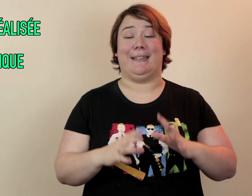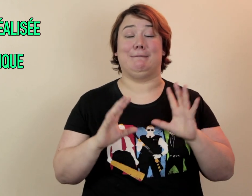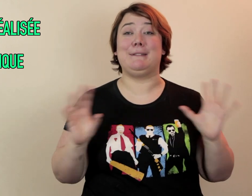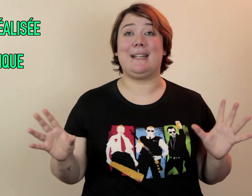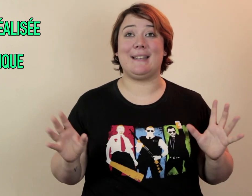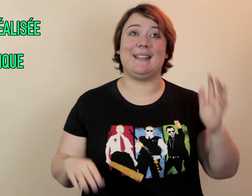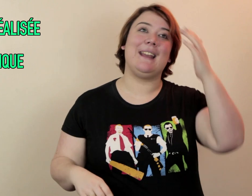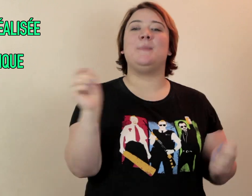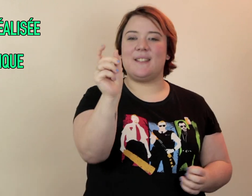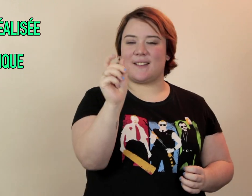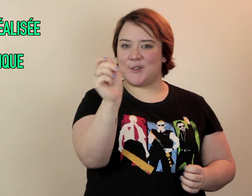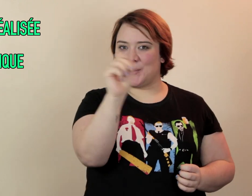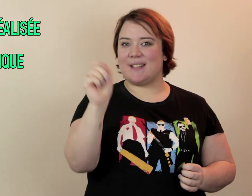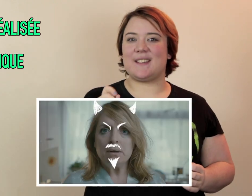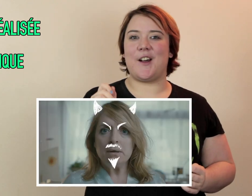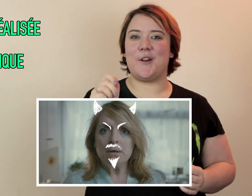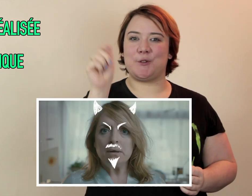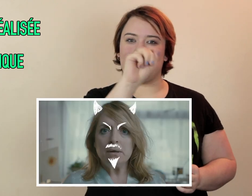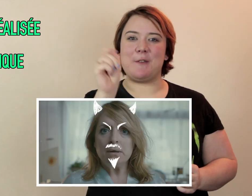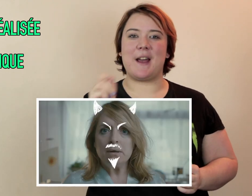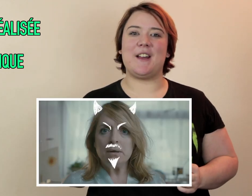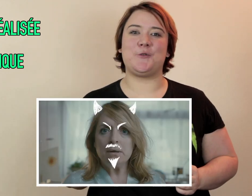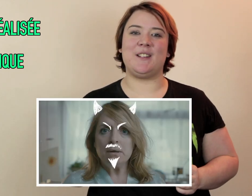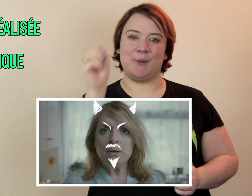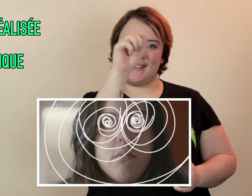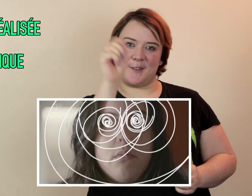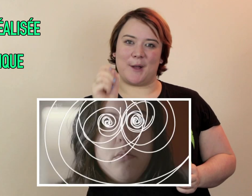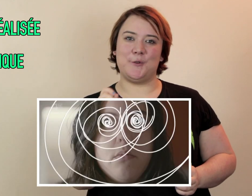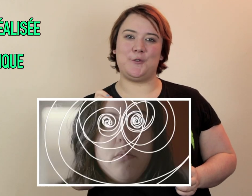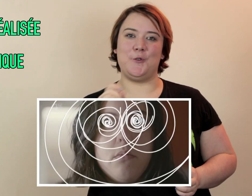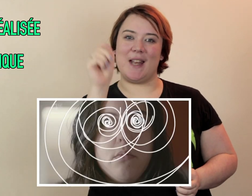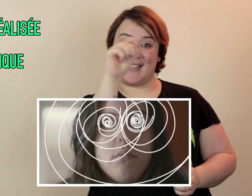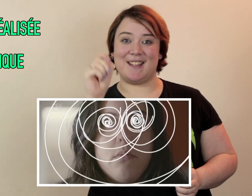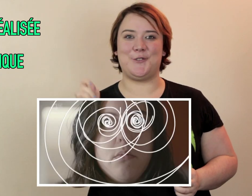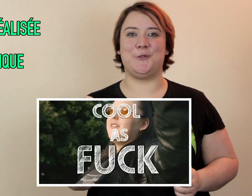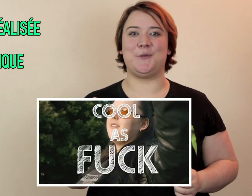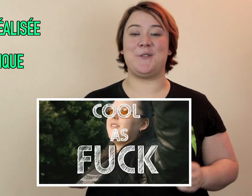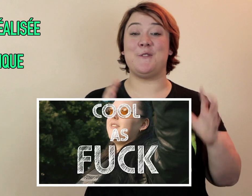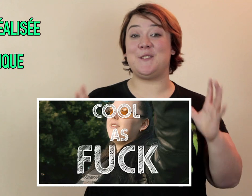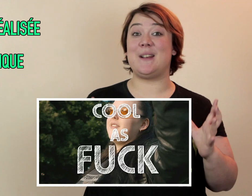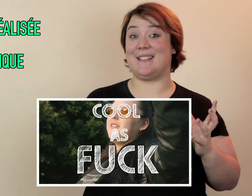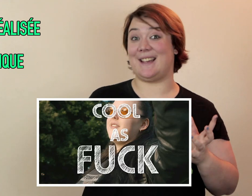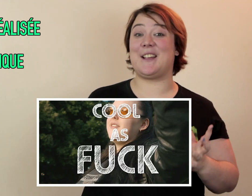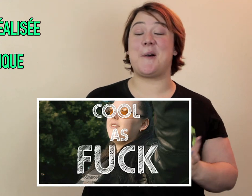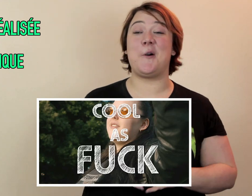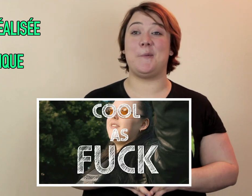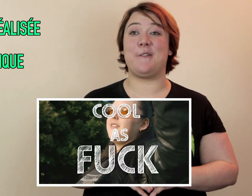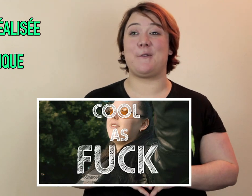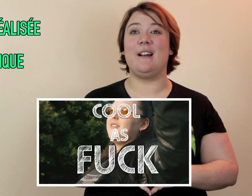éclatez Des petites insertions dessins Sur l'image Où elle se dessine par dessus Elle écrit des choses Tout ça Au niveau visuel C'est très très marrant Parfois